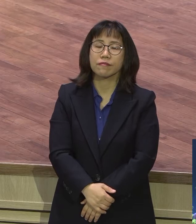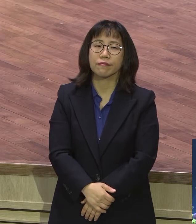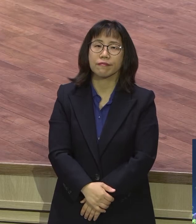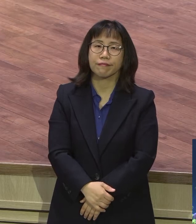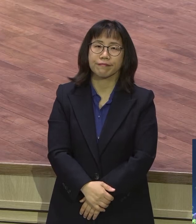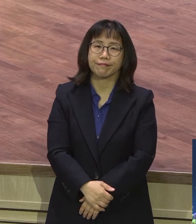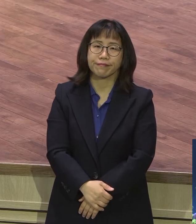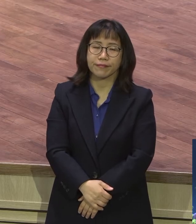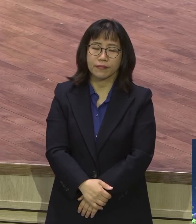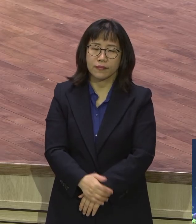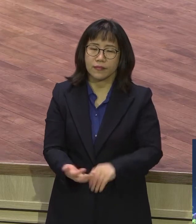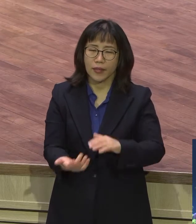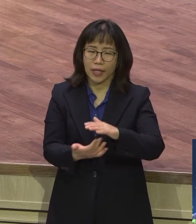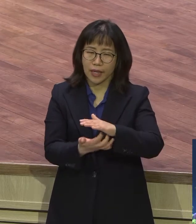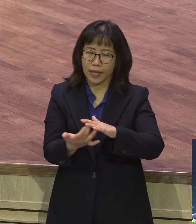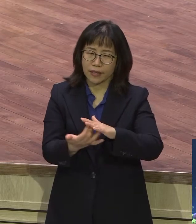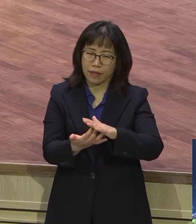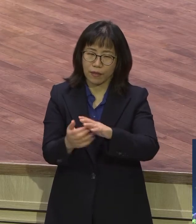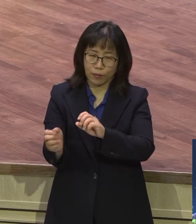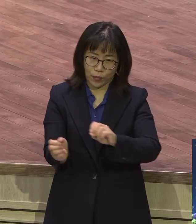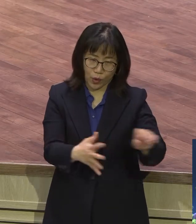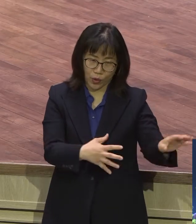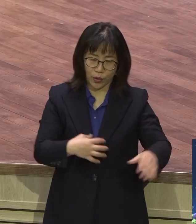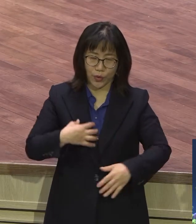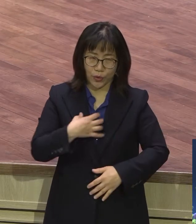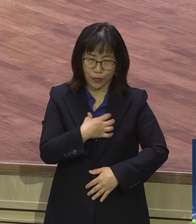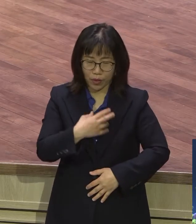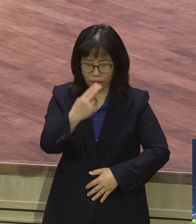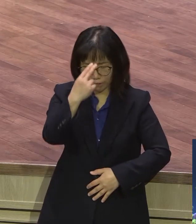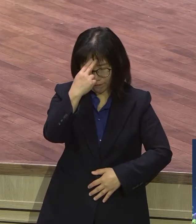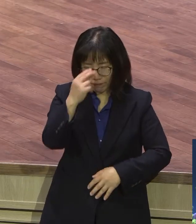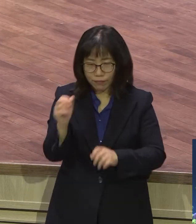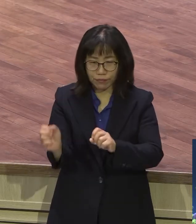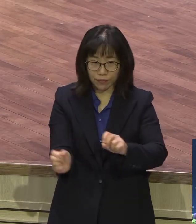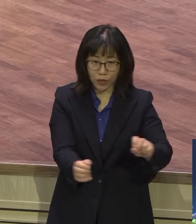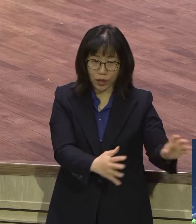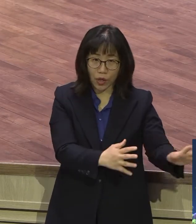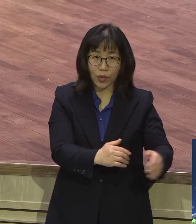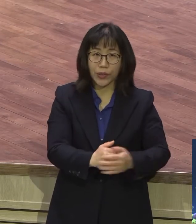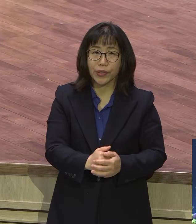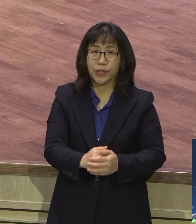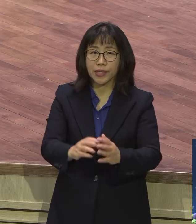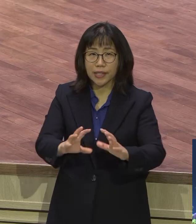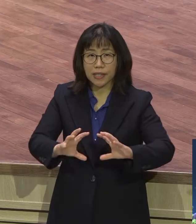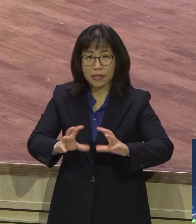계산적인 것 염려 걱정 세상 사람들처럼 하는 그런 것 하지 마세요